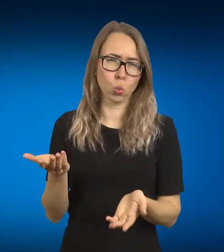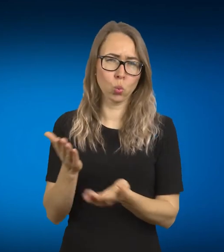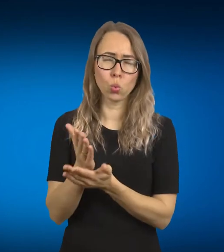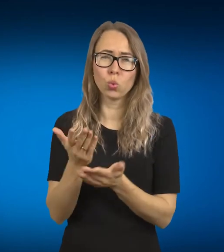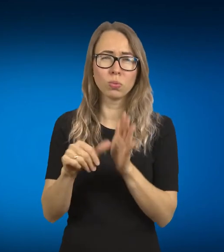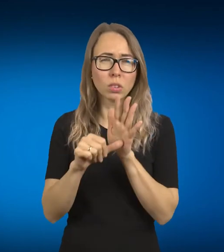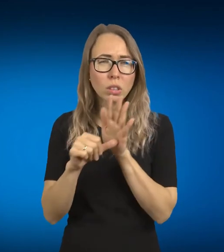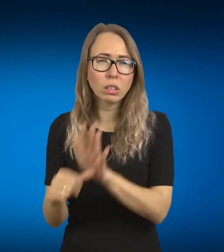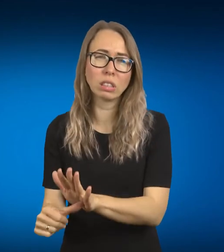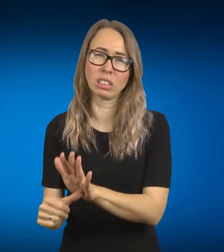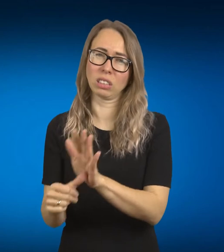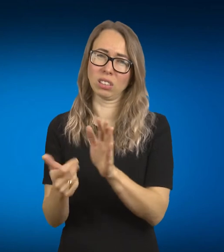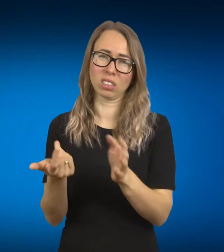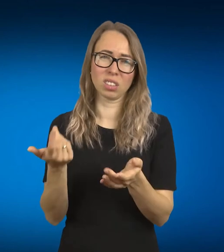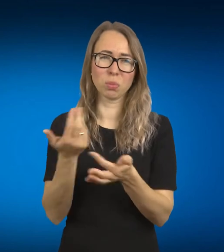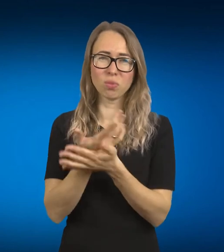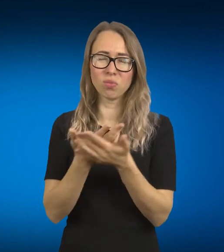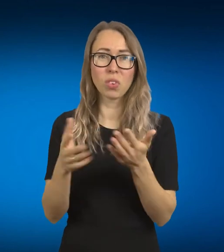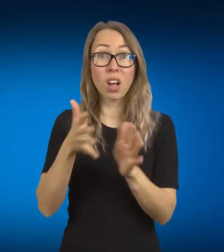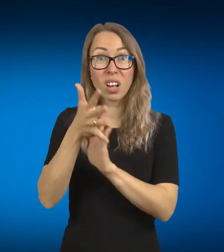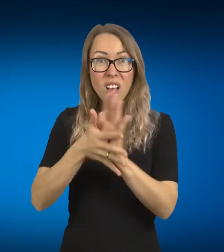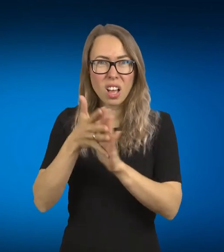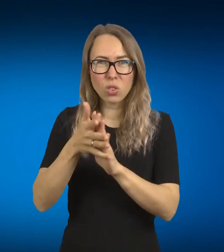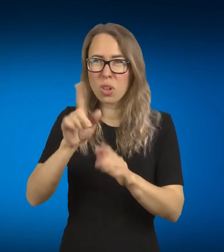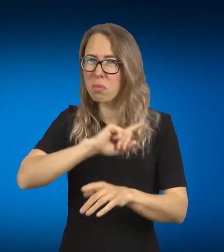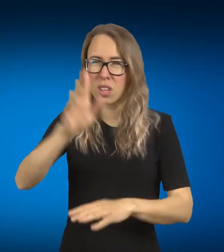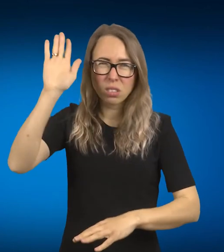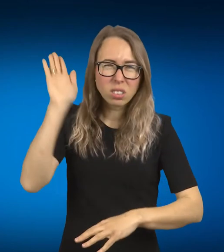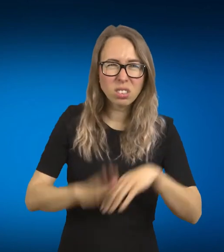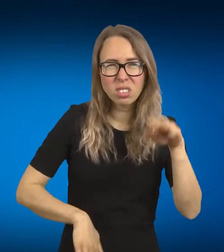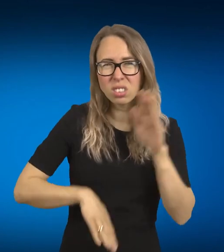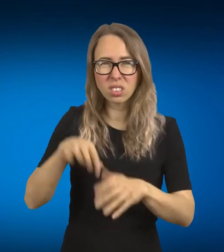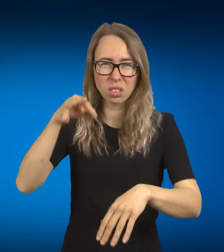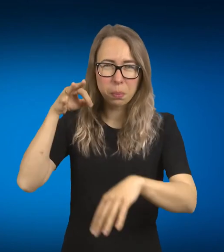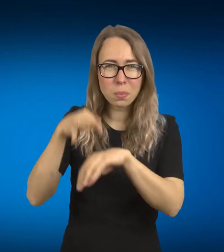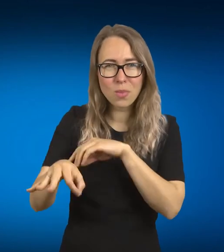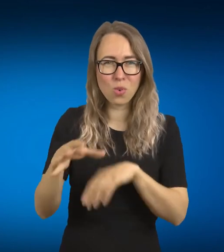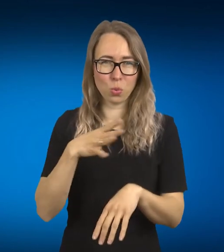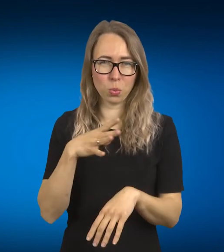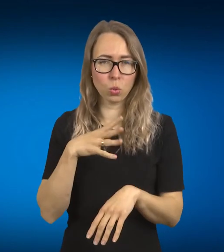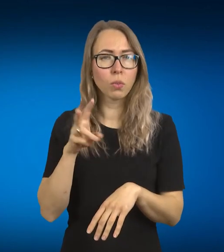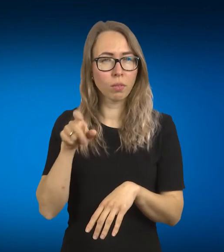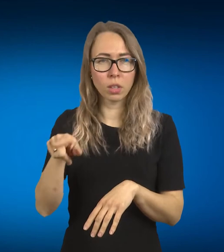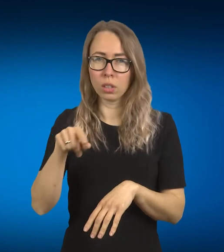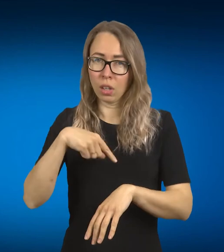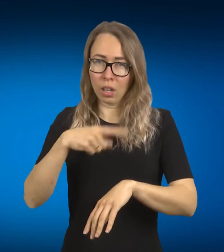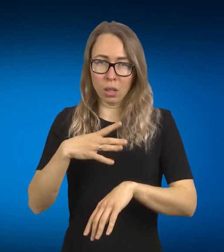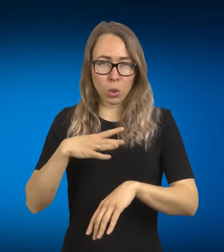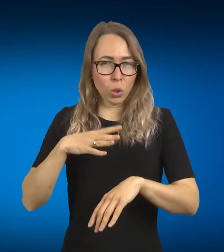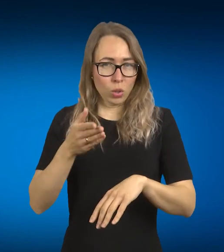buvo draudžiama tą gestų kalbą. Tai tikrai tokia, nu, nesmagi atskirtis ir va dabar per šitos pastorosios du